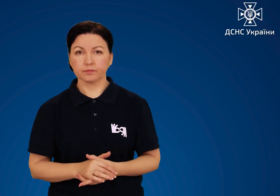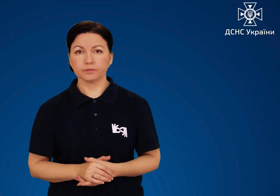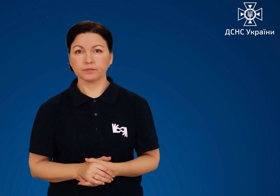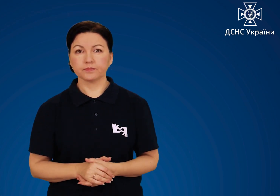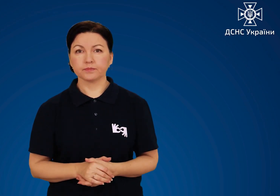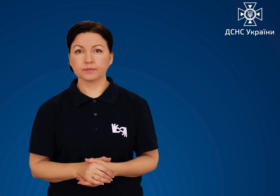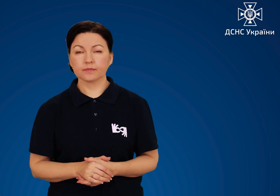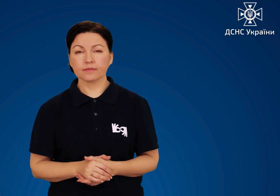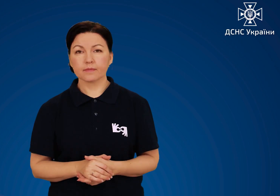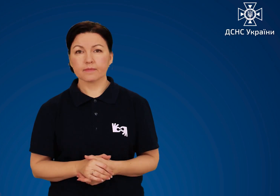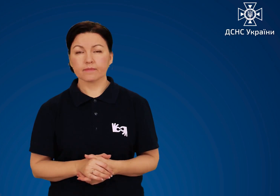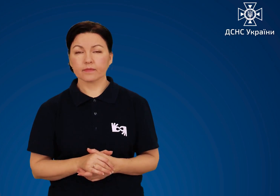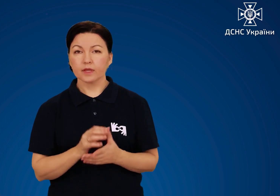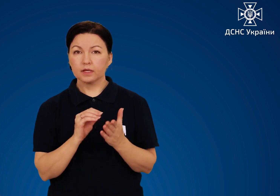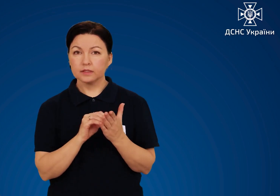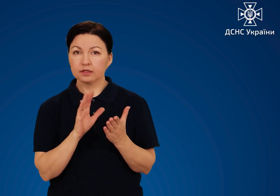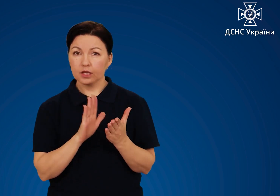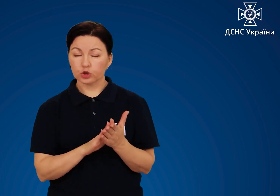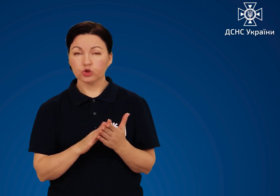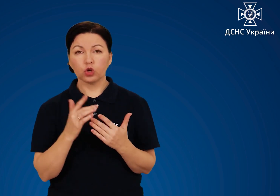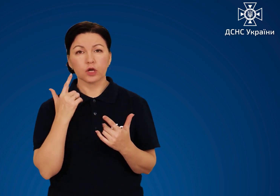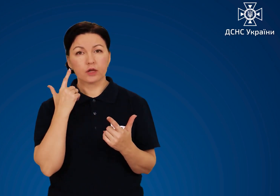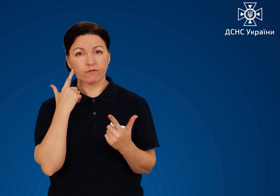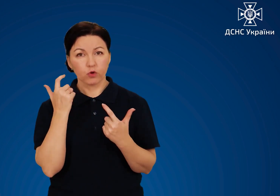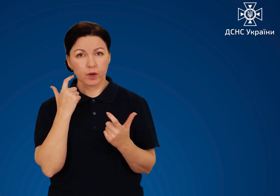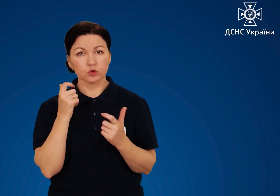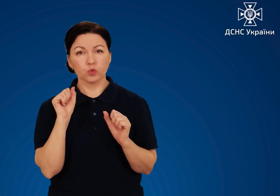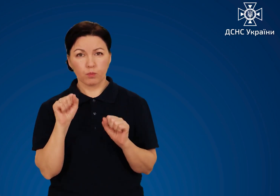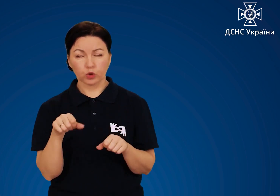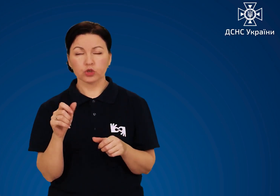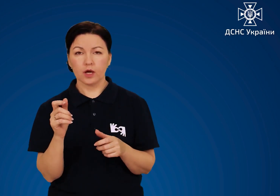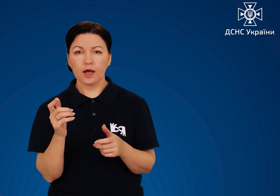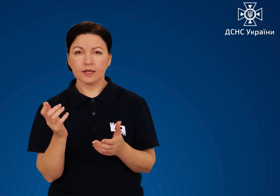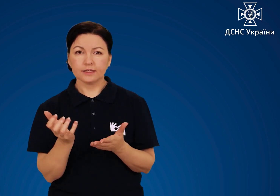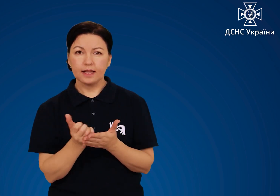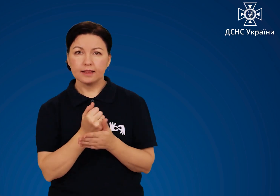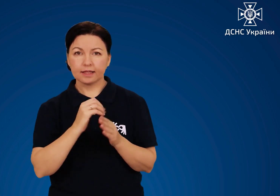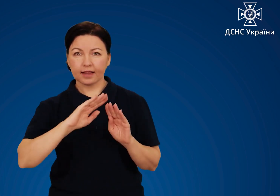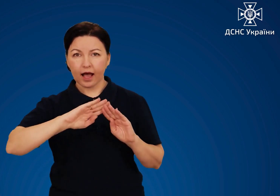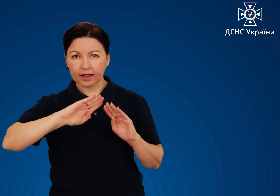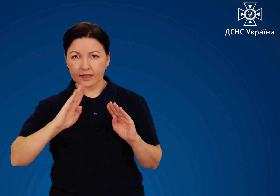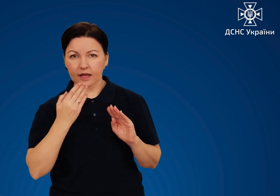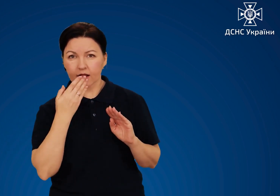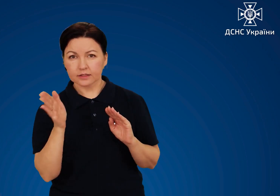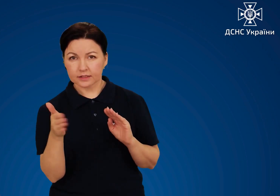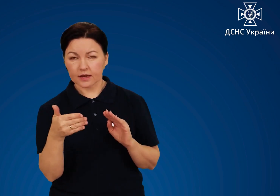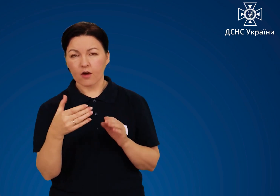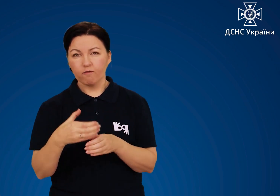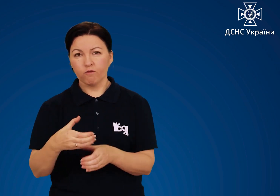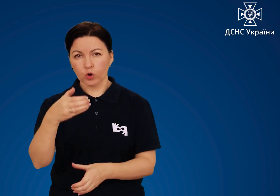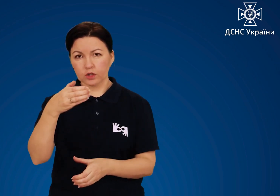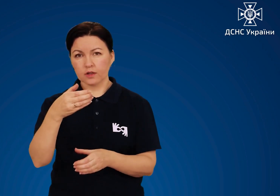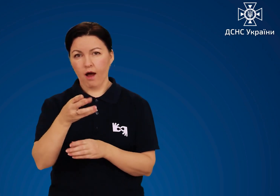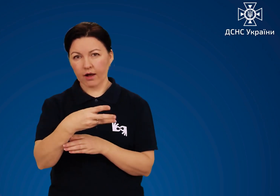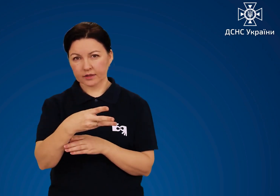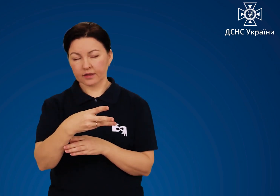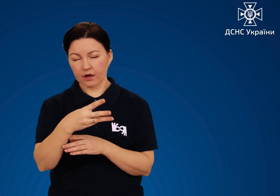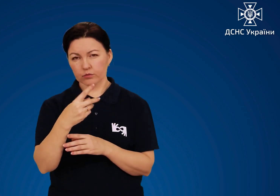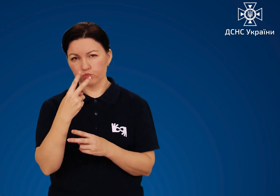розтоплюються. Зазначену інформацію можна знайти на етикетці вогнегасника.